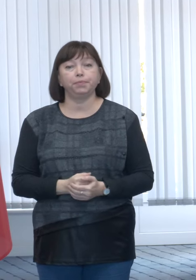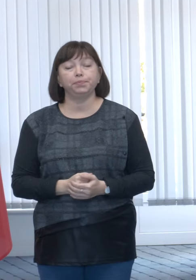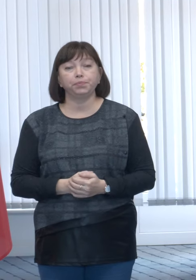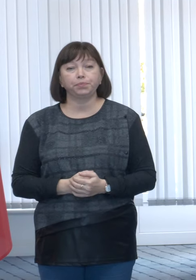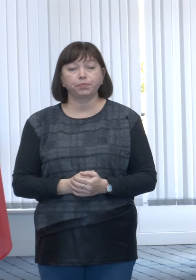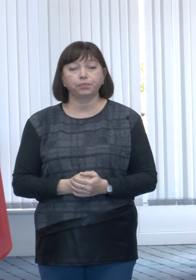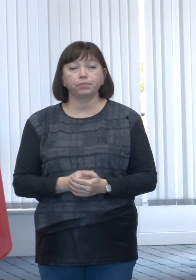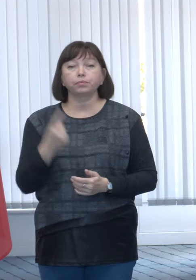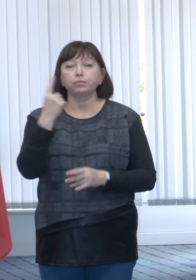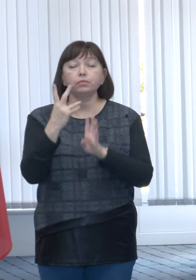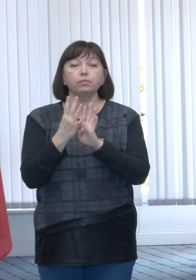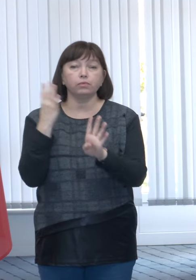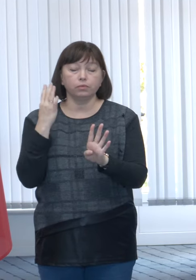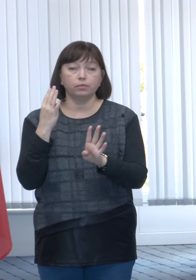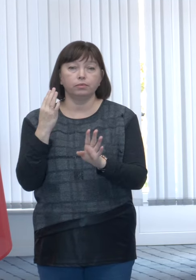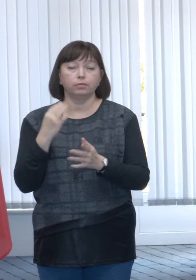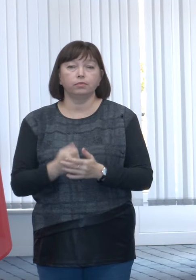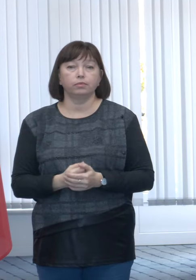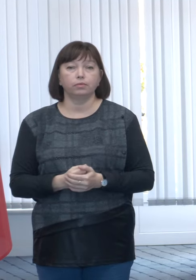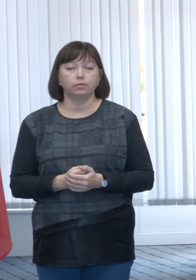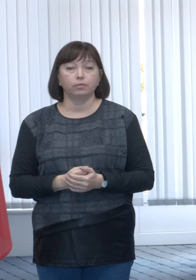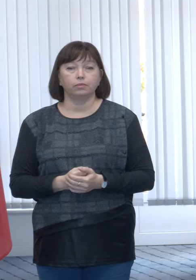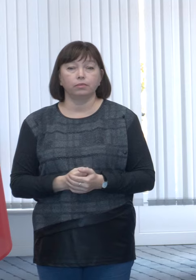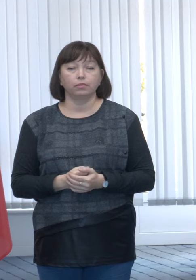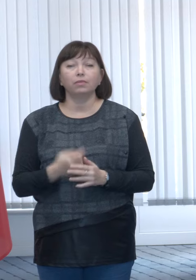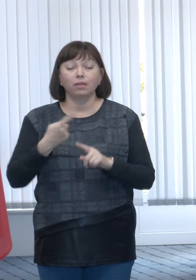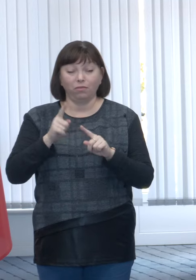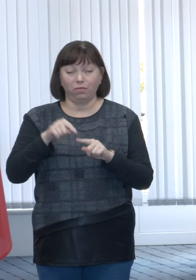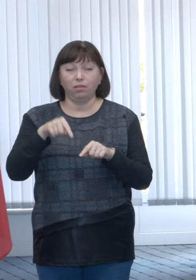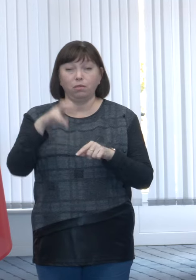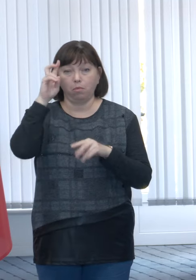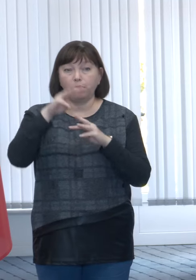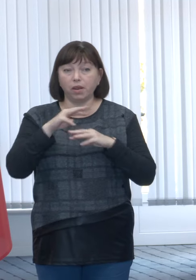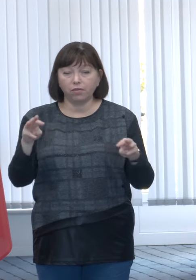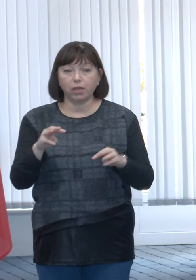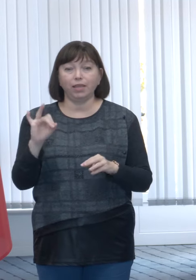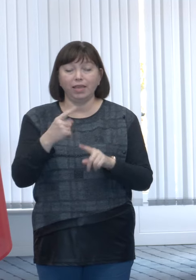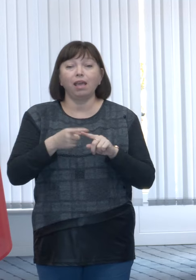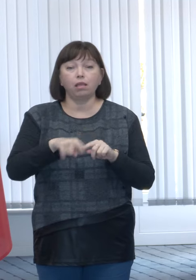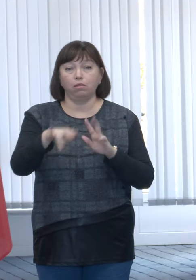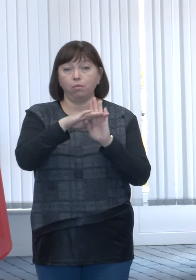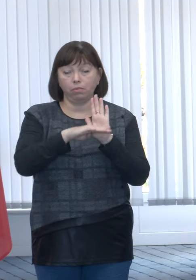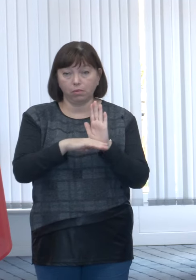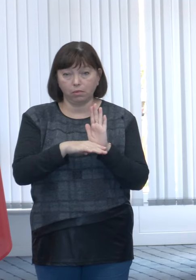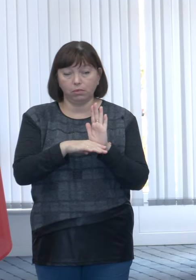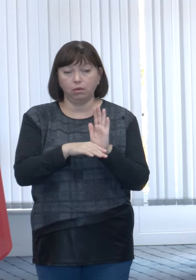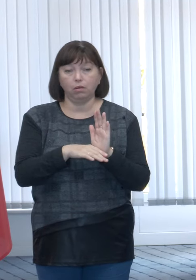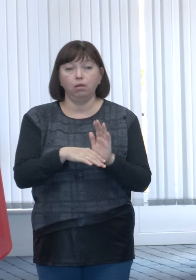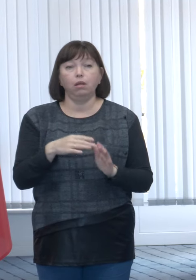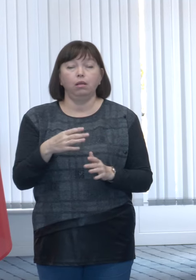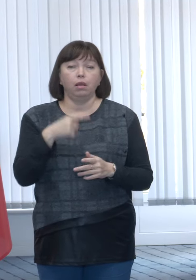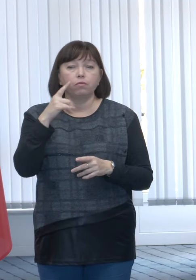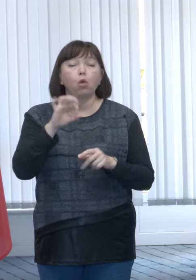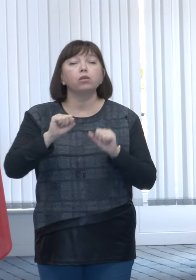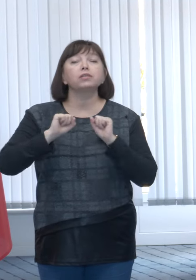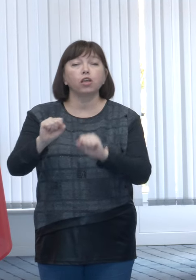În primul rând, în cadrul acestui guvern și în cadrul acestui program, când este vorba de